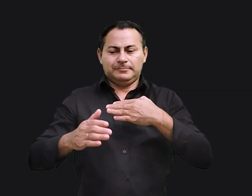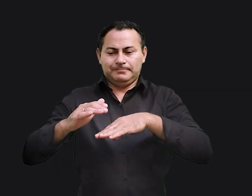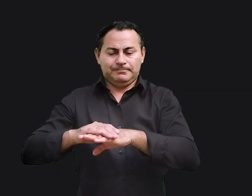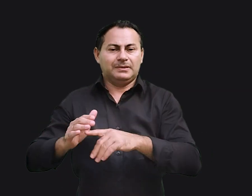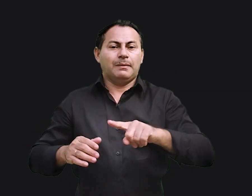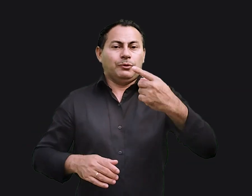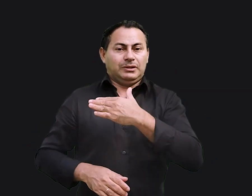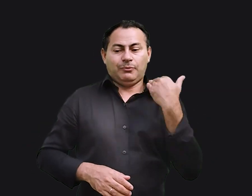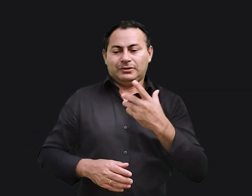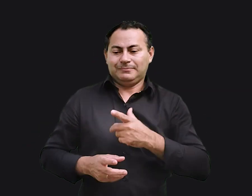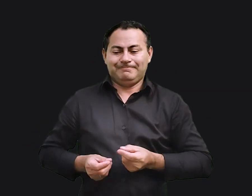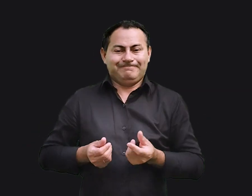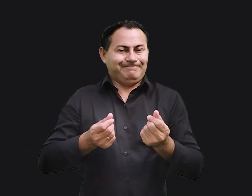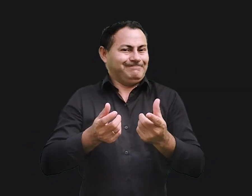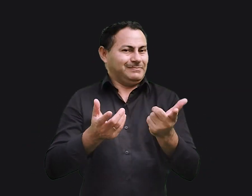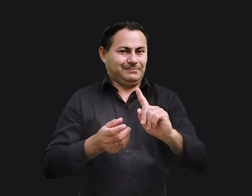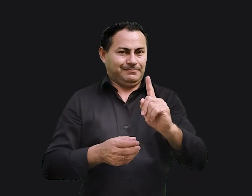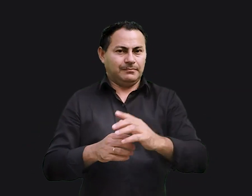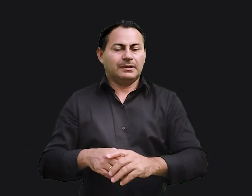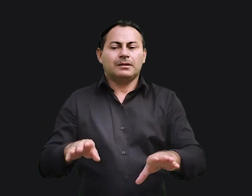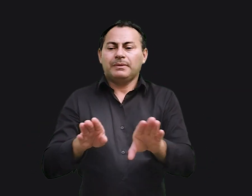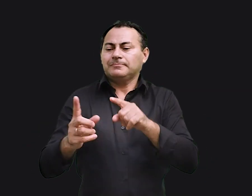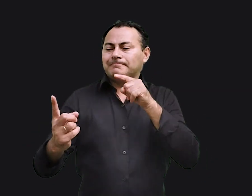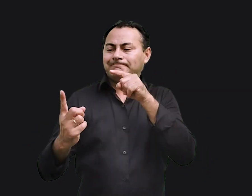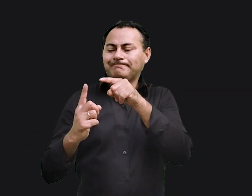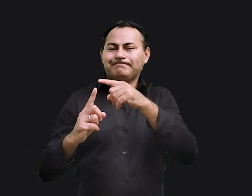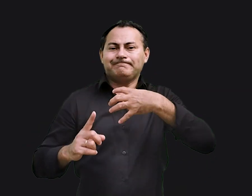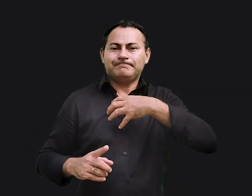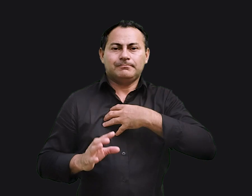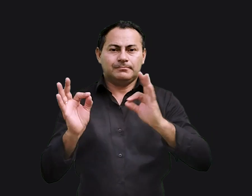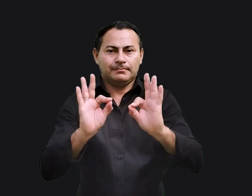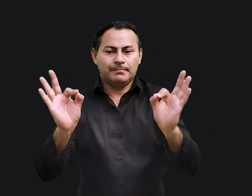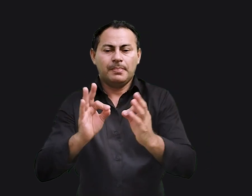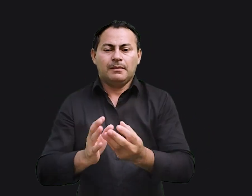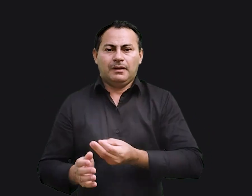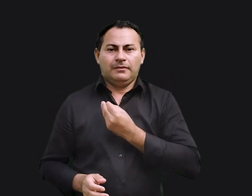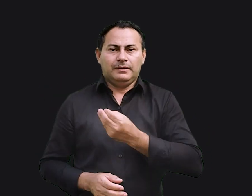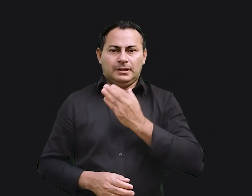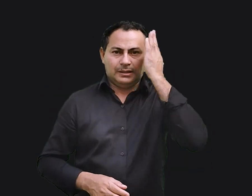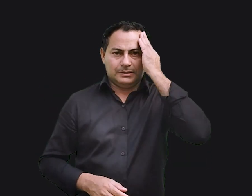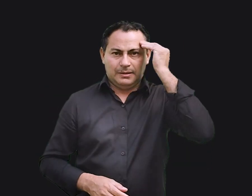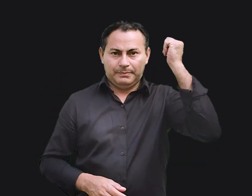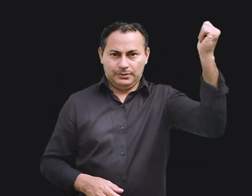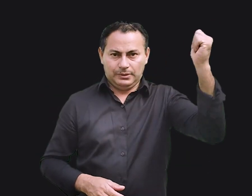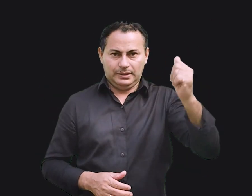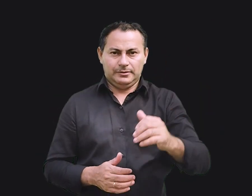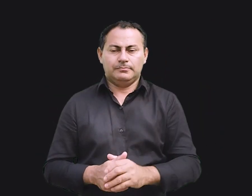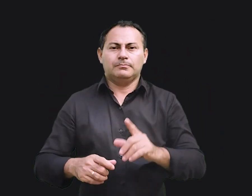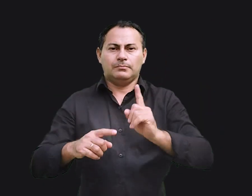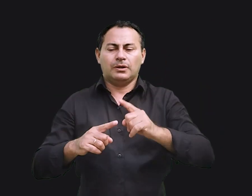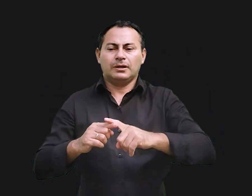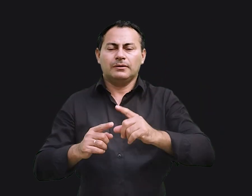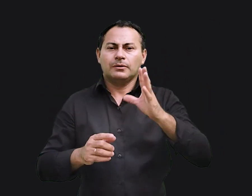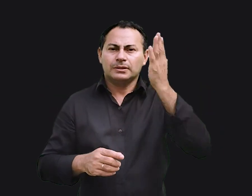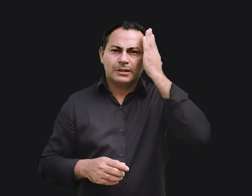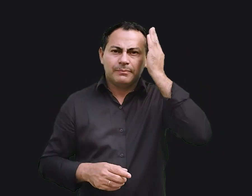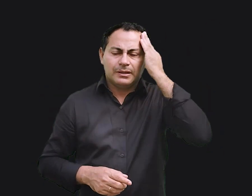sepultura. Também não encontrou propósito nem sentido para a vida na sabedoria, porque descobriu que a